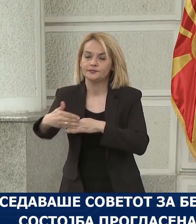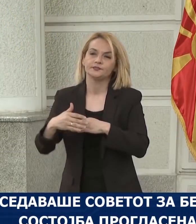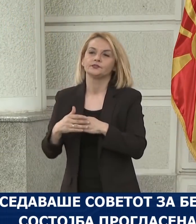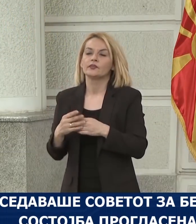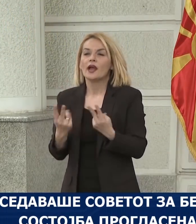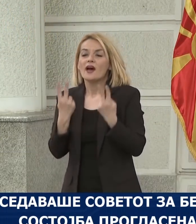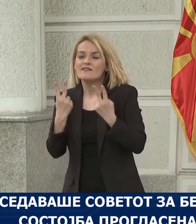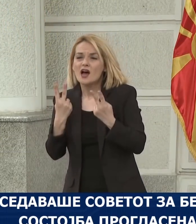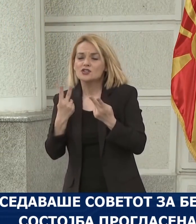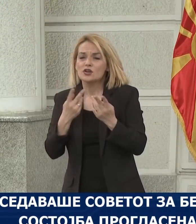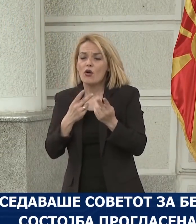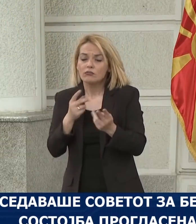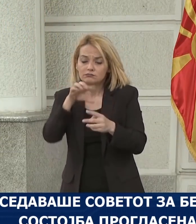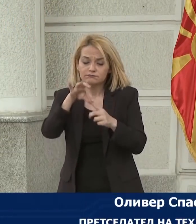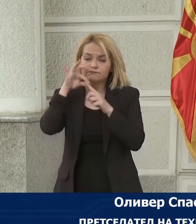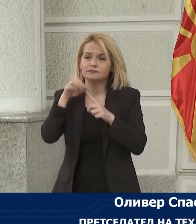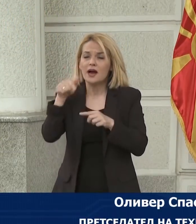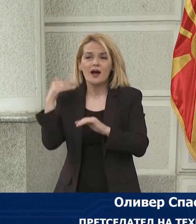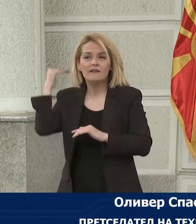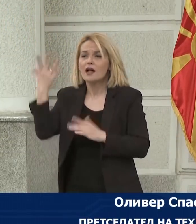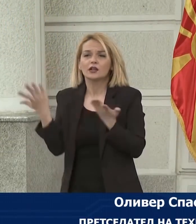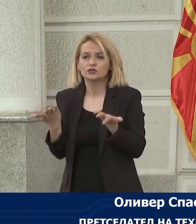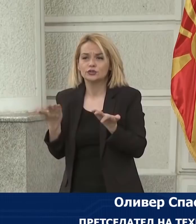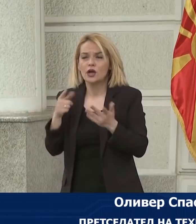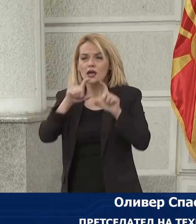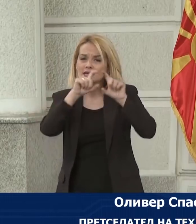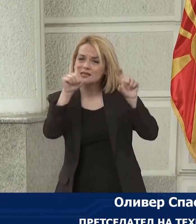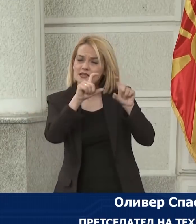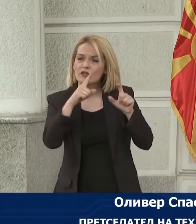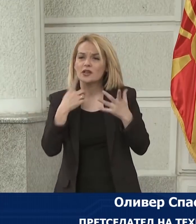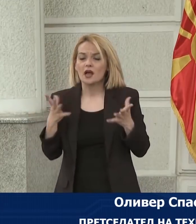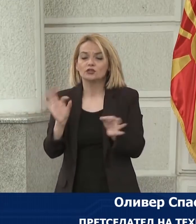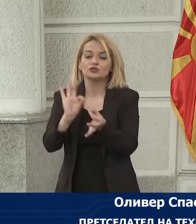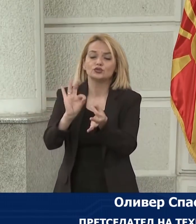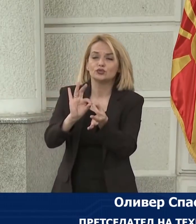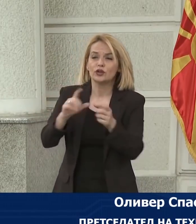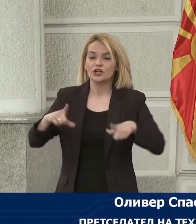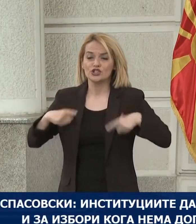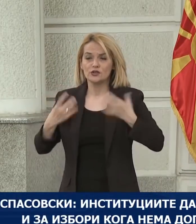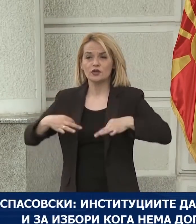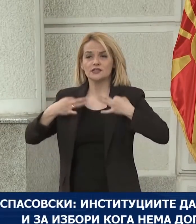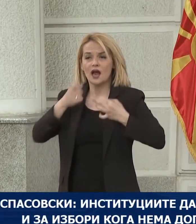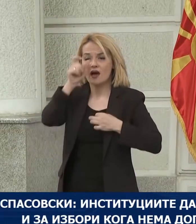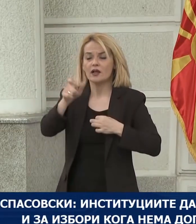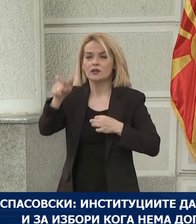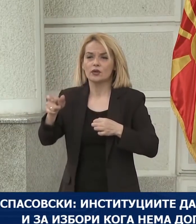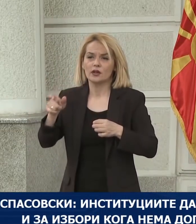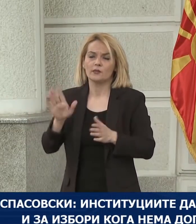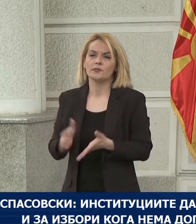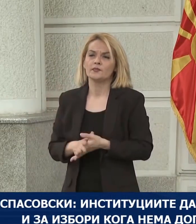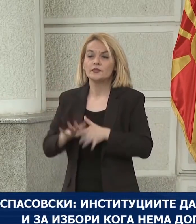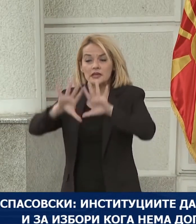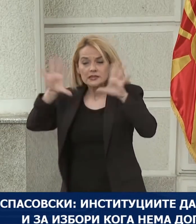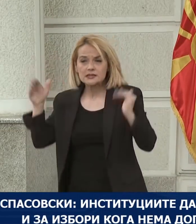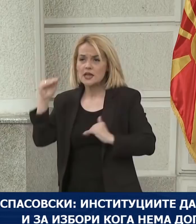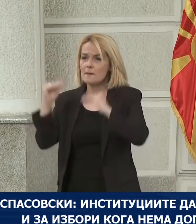Клучен приоритет на владата, на институциите е зачувувањето на животот и на здравјето на граѓаните. И